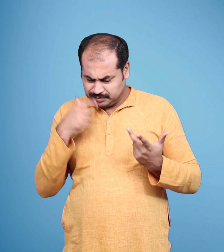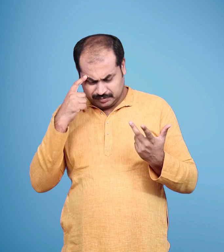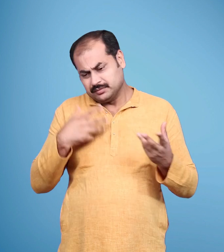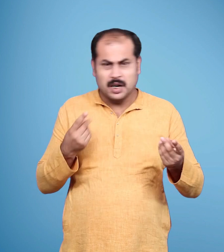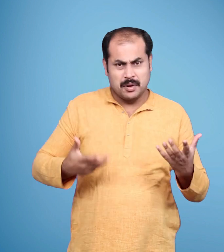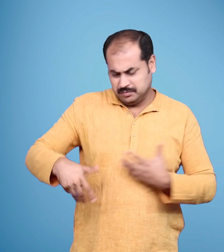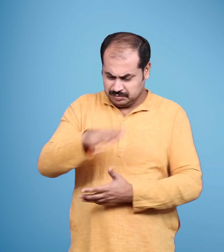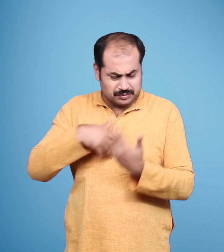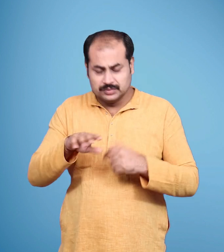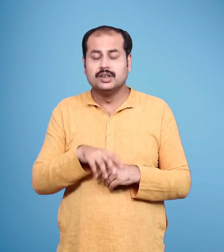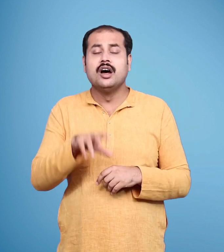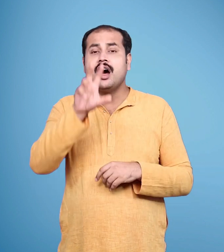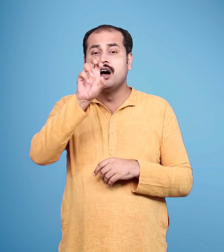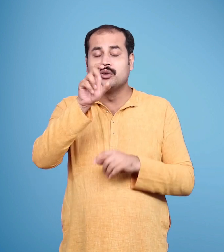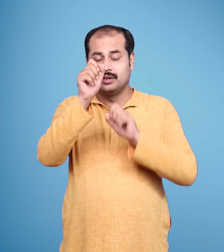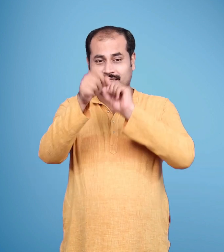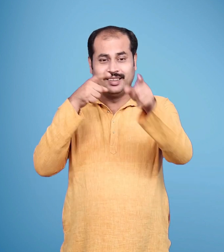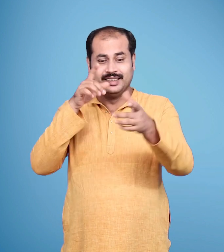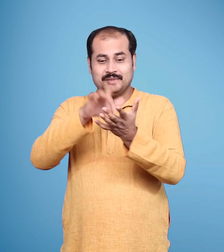वे ततकाल अयुद्या जाने के लिए तैयार हो गए